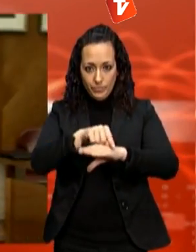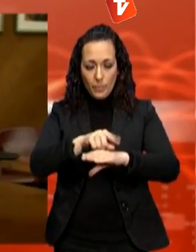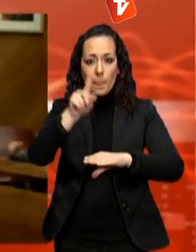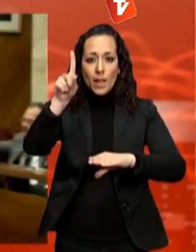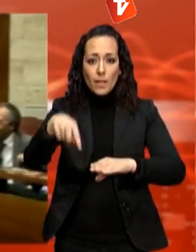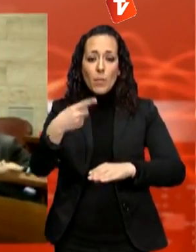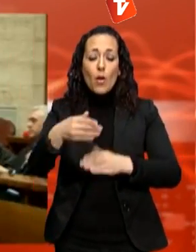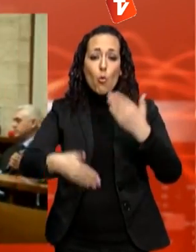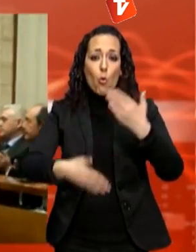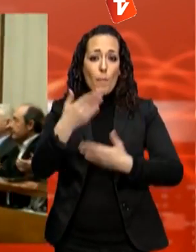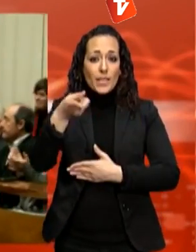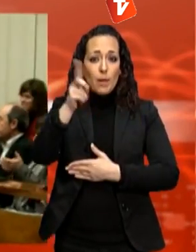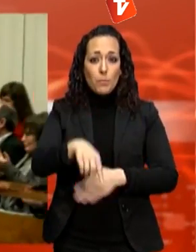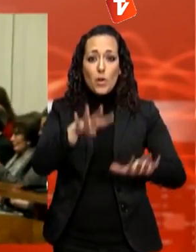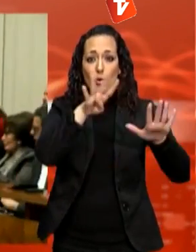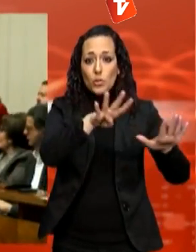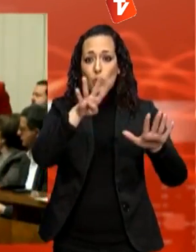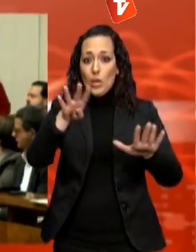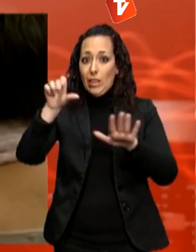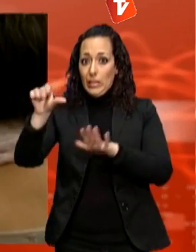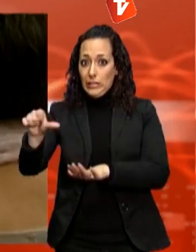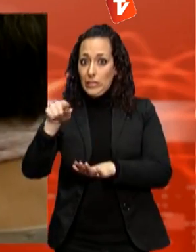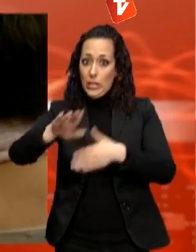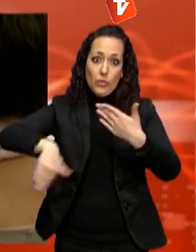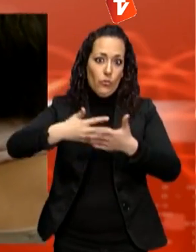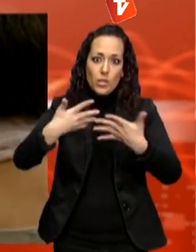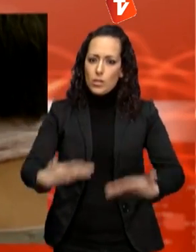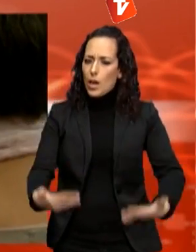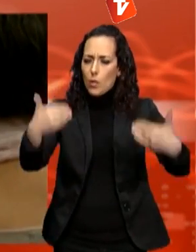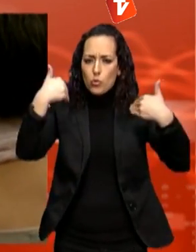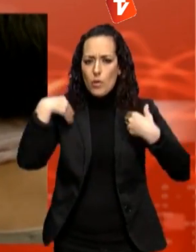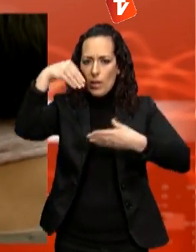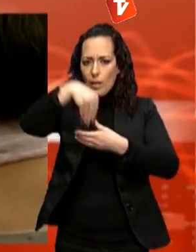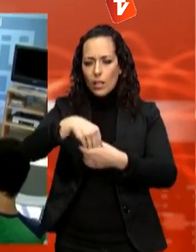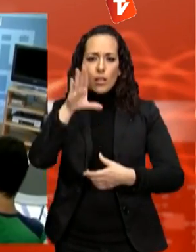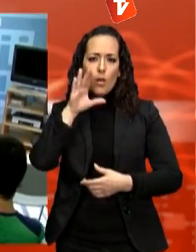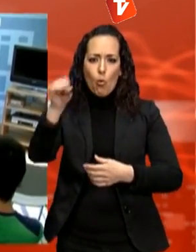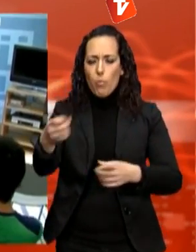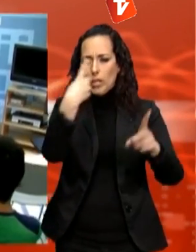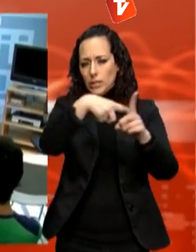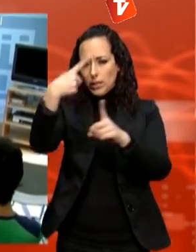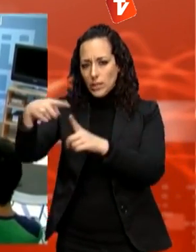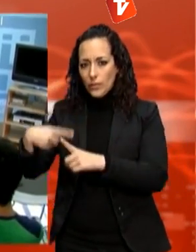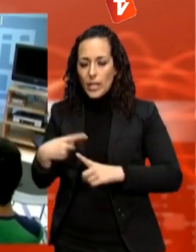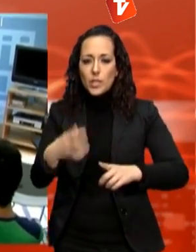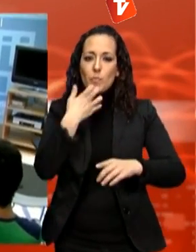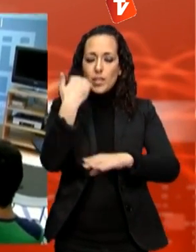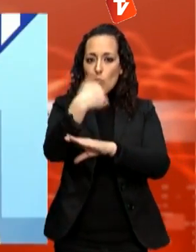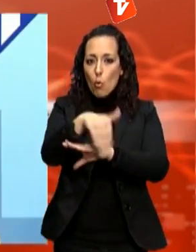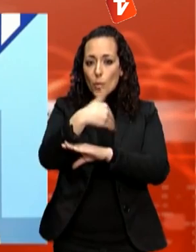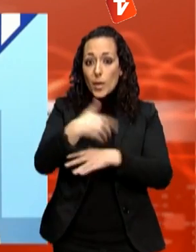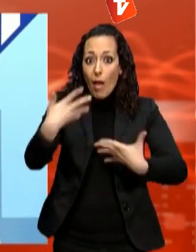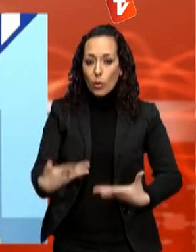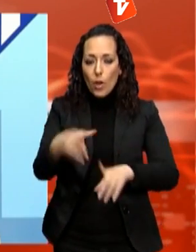Bustos des que va ser escollit alcalde fa 14 anys. Dins el govern ha tingut diverses responsabilitats, entre elles les d'urbanisme i ara